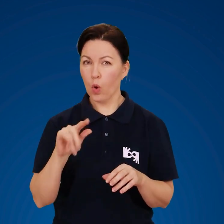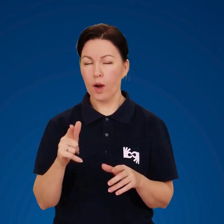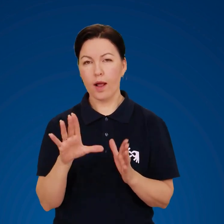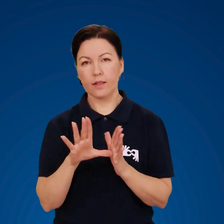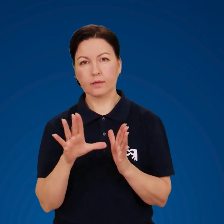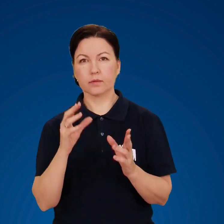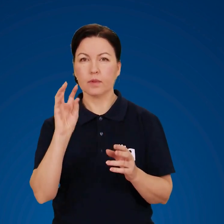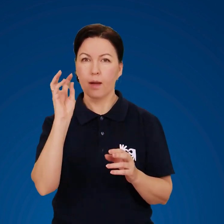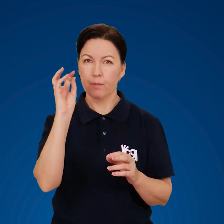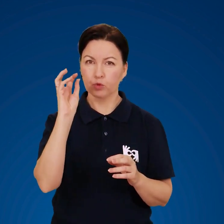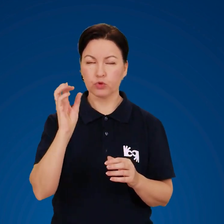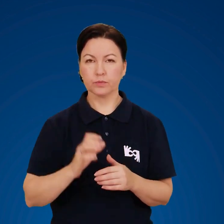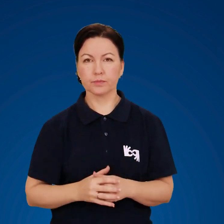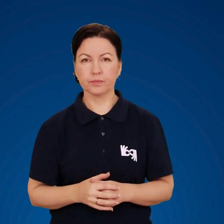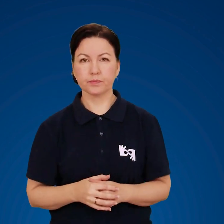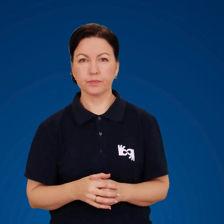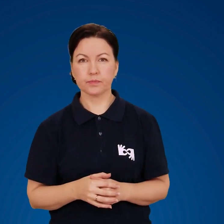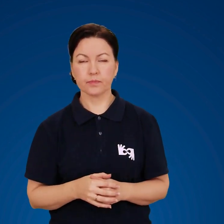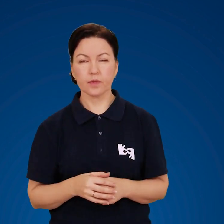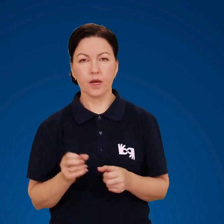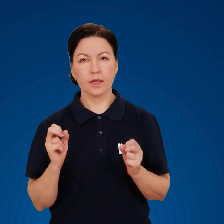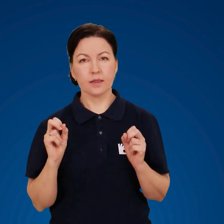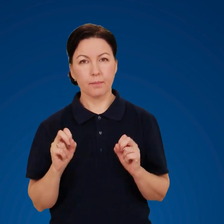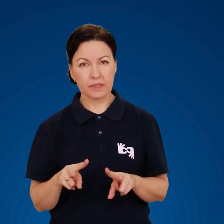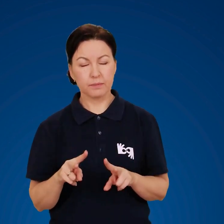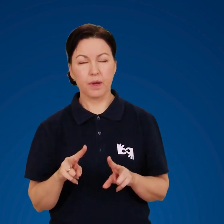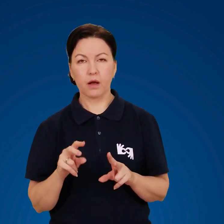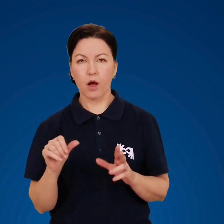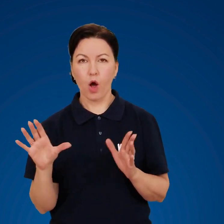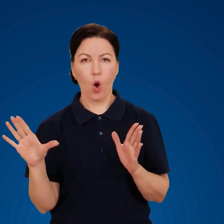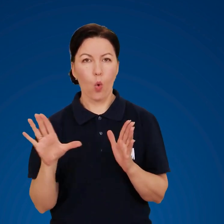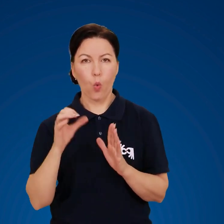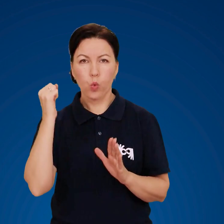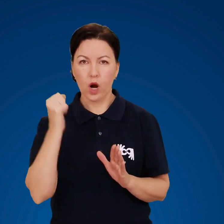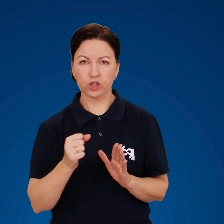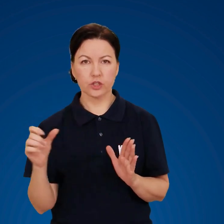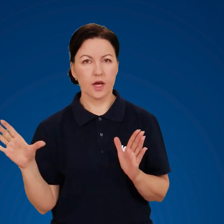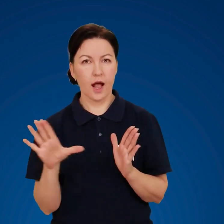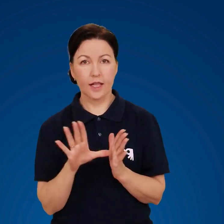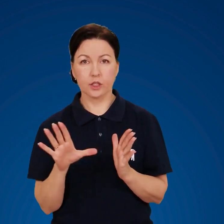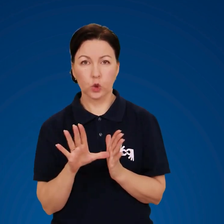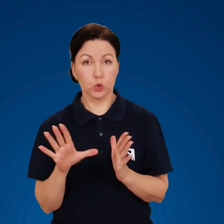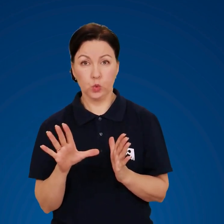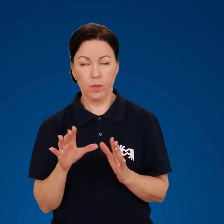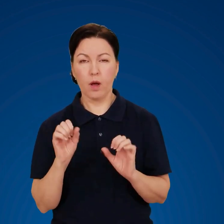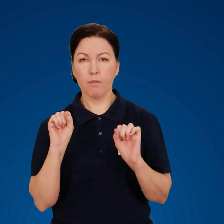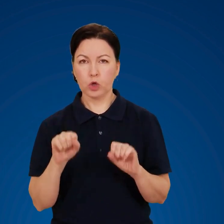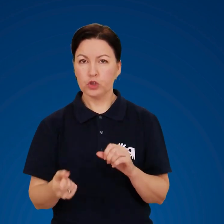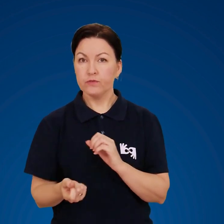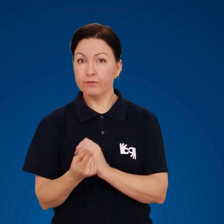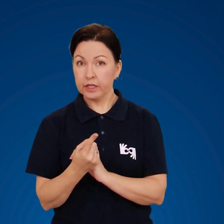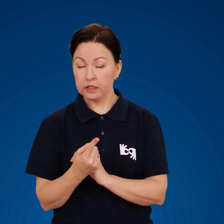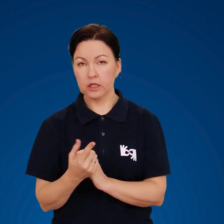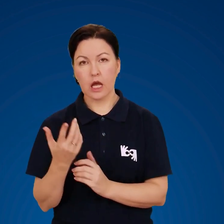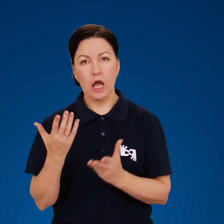електролампочок. Небезпека ураження електрострумом може виникнути при